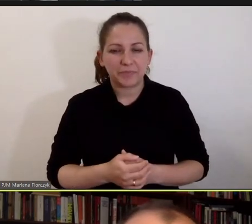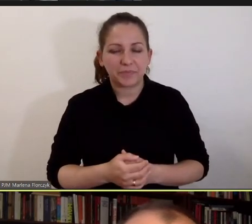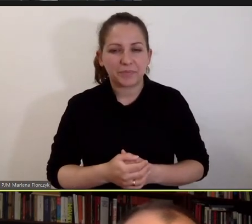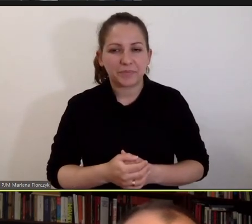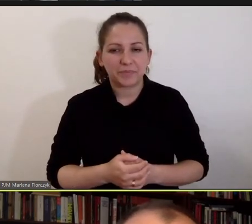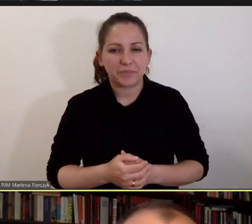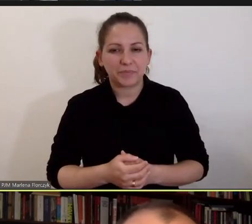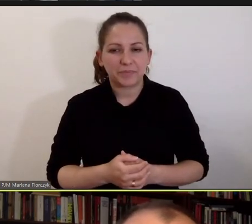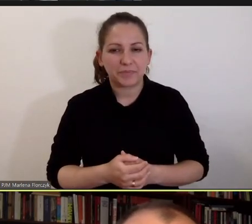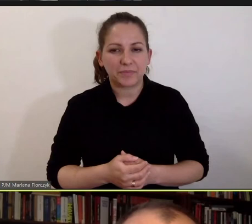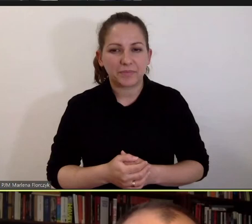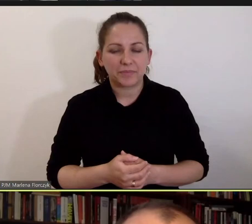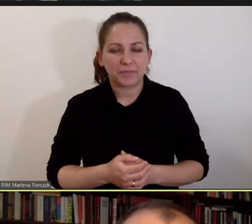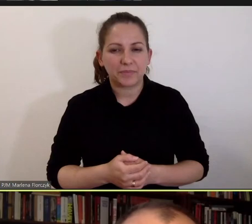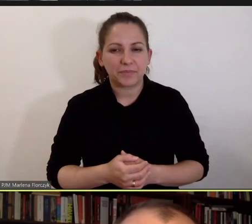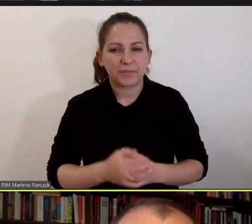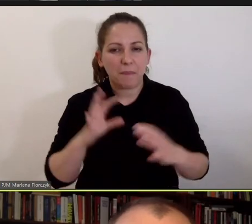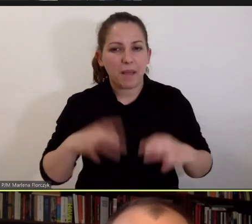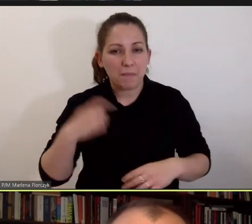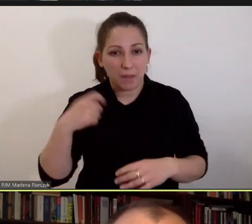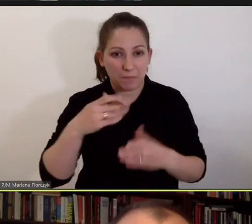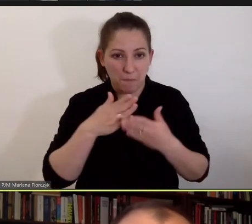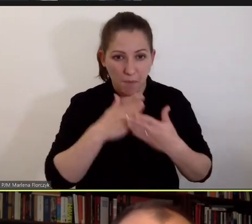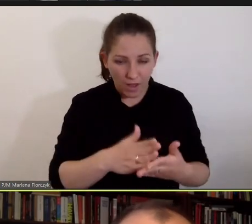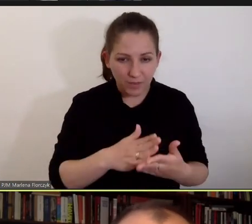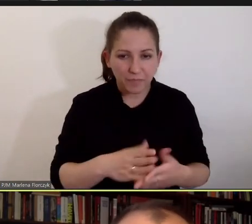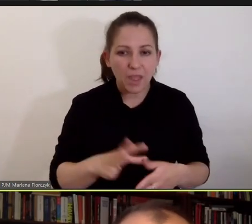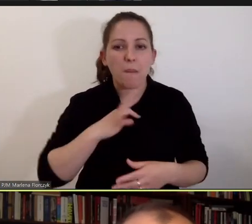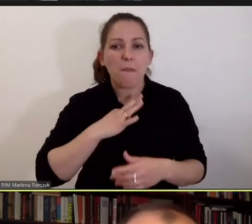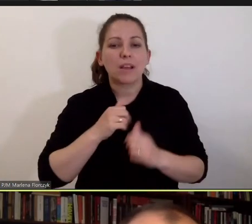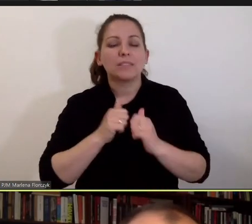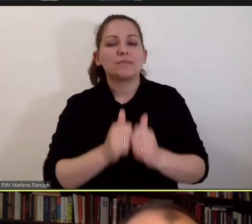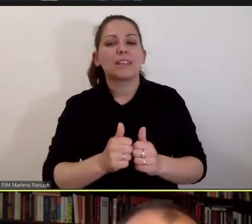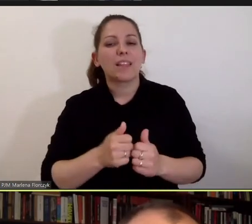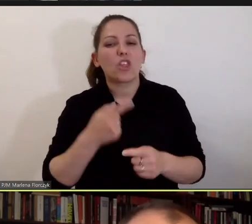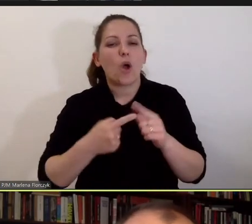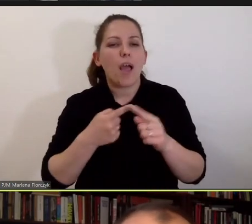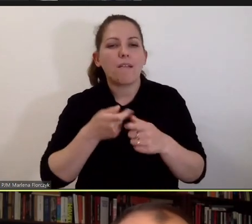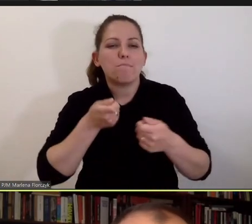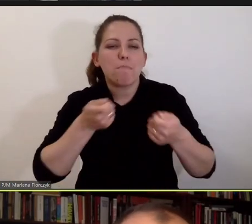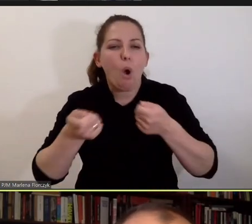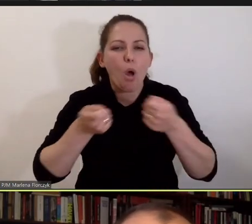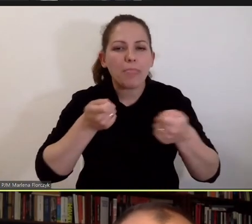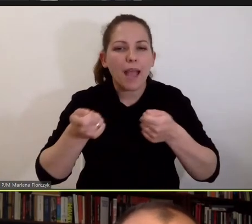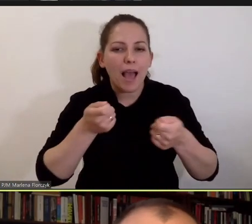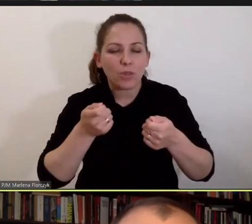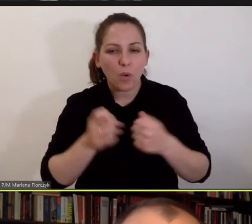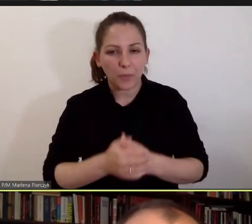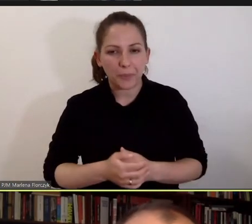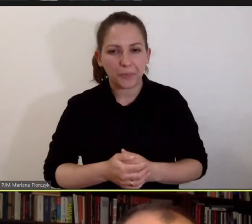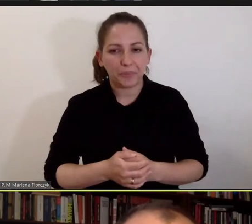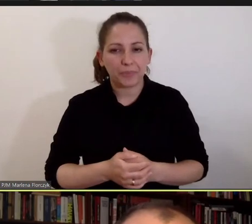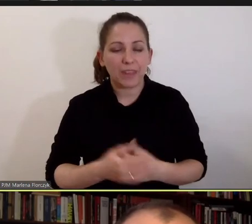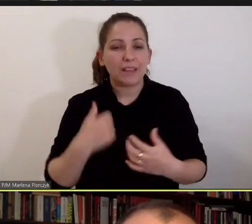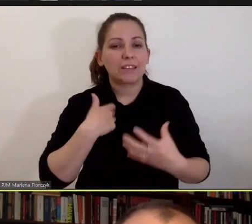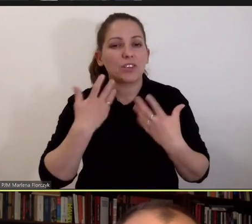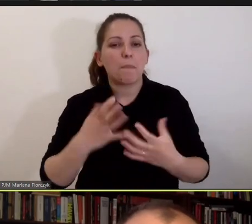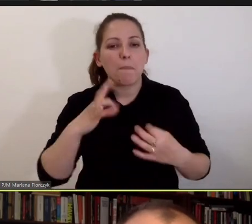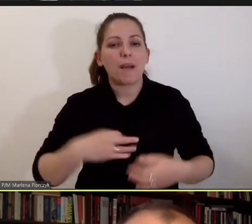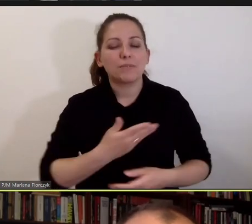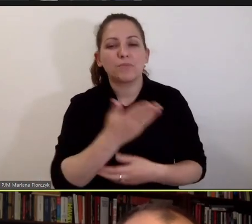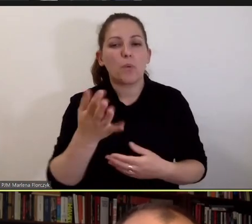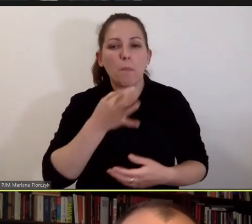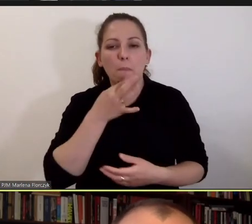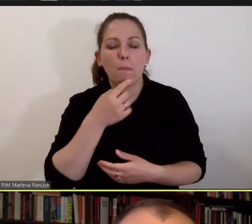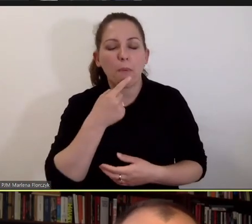Nie wiem, jak sobie Pan Prezydent z tym poradzi, ale ponieważ moja rola tutaj jest taka rola trochę moderatora, trochę entertainera, to chciałem Państwu powiedzieć, że